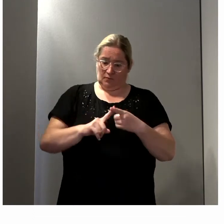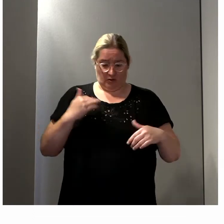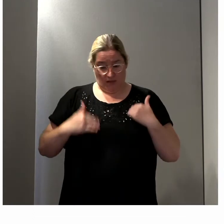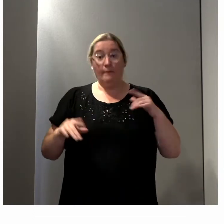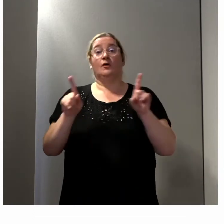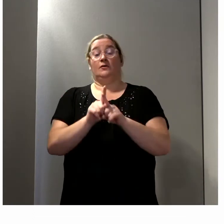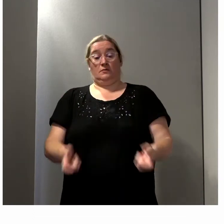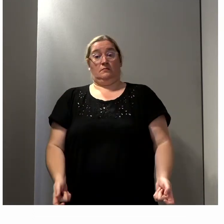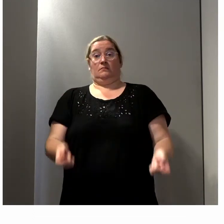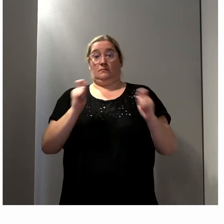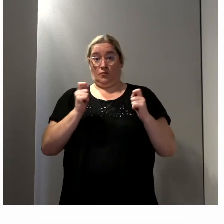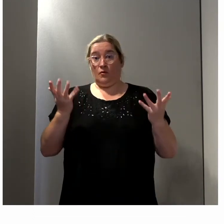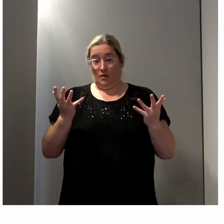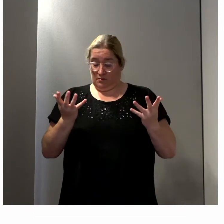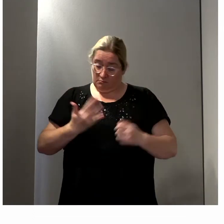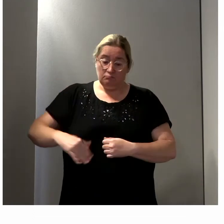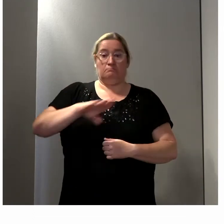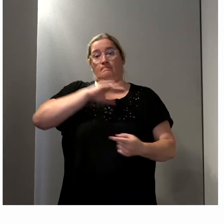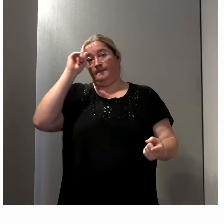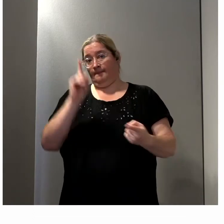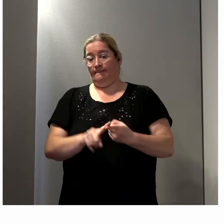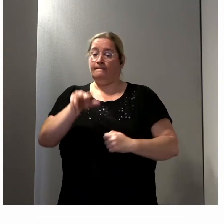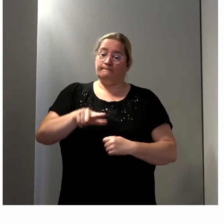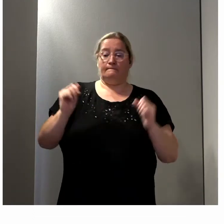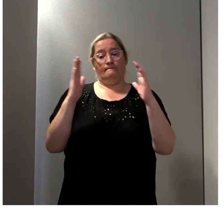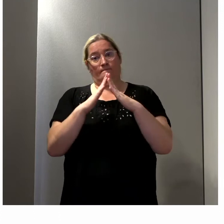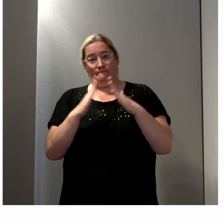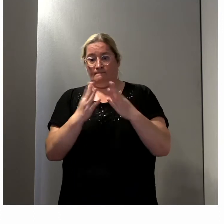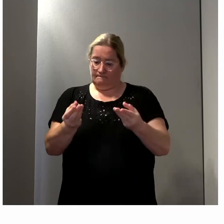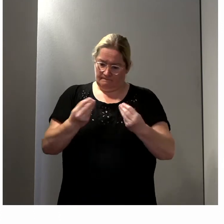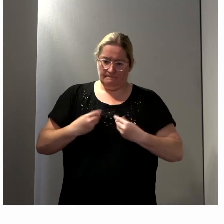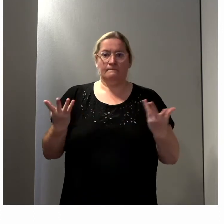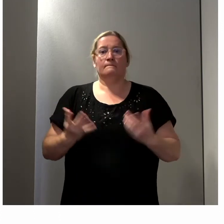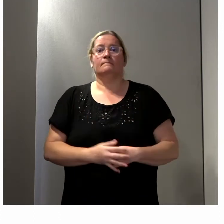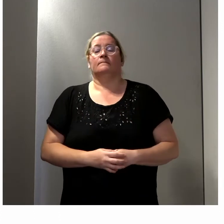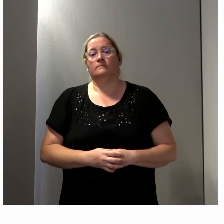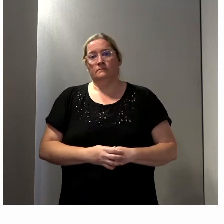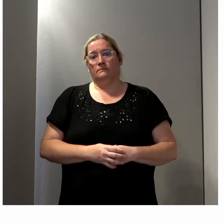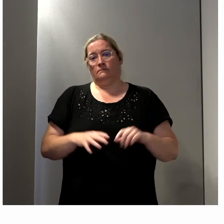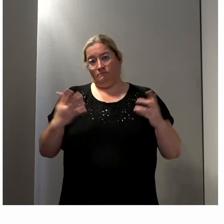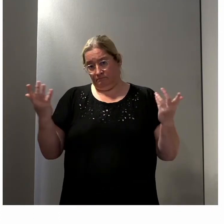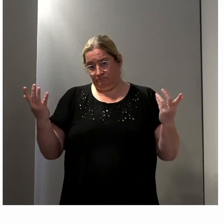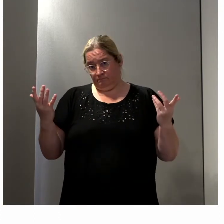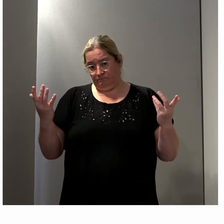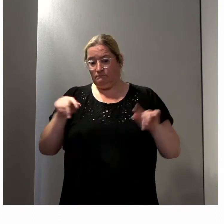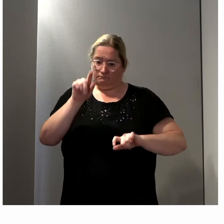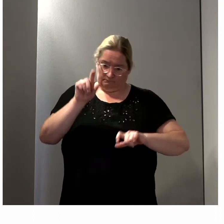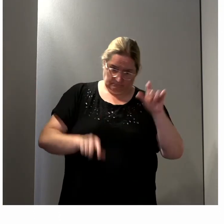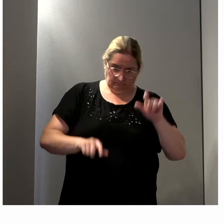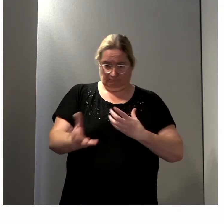je suis en charge du logement, ce qui me permet notamment d'avoir une vision de ce que c'est que la participation active,